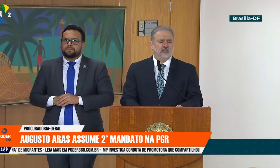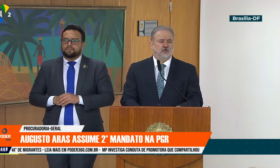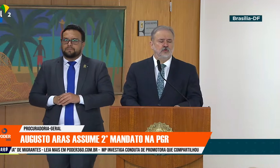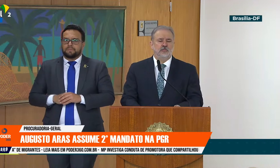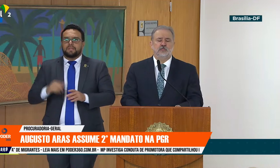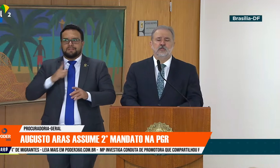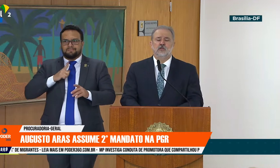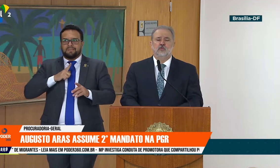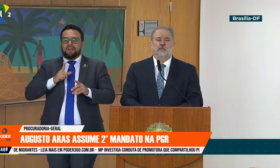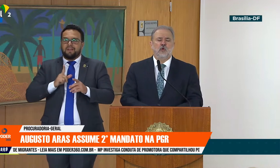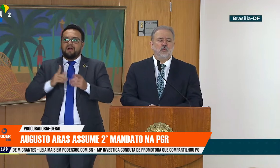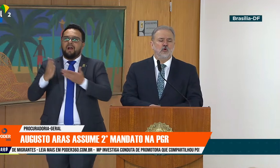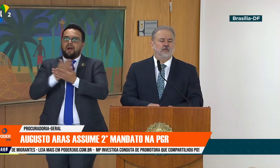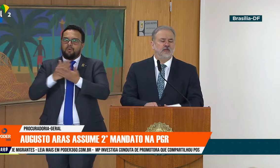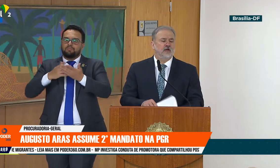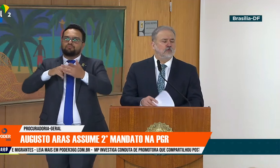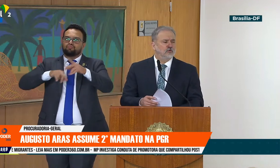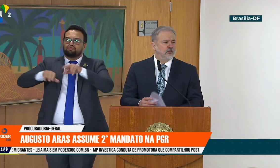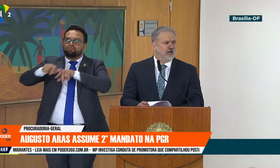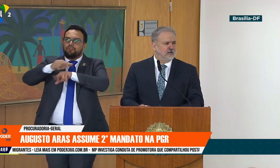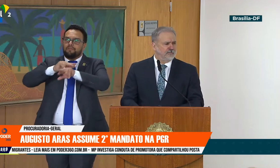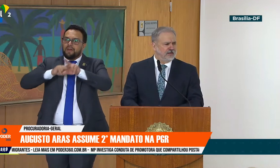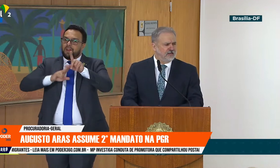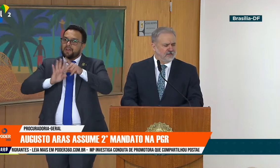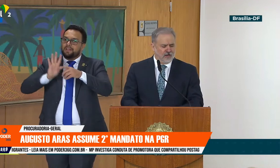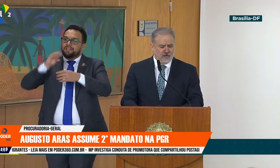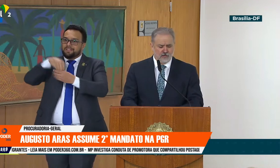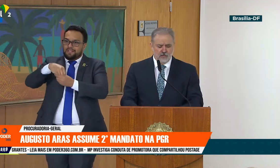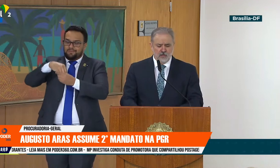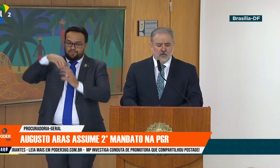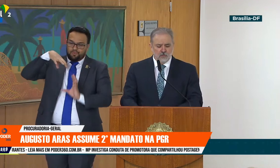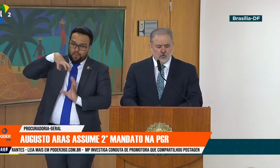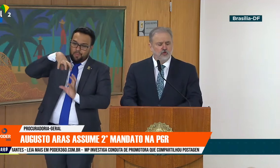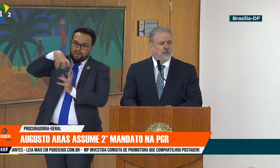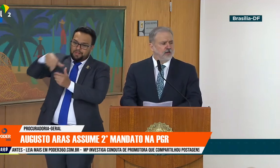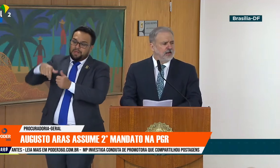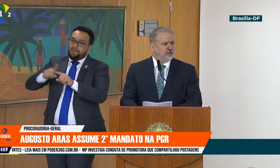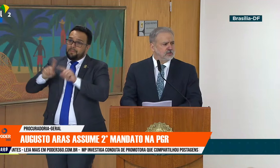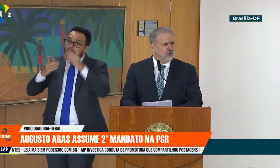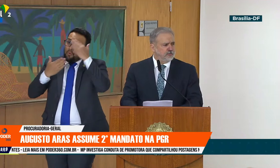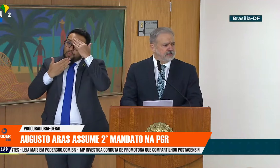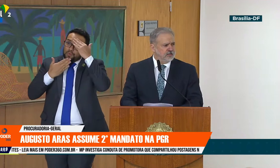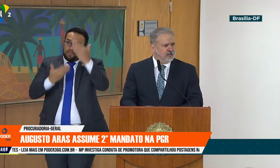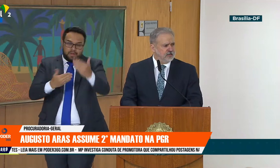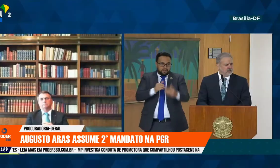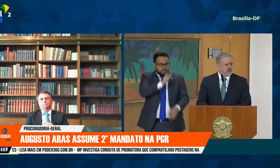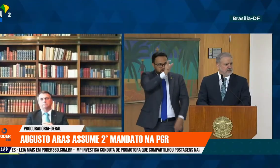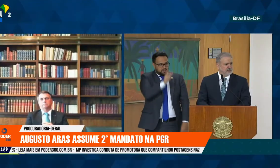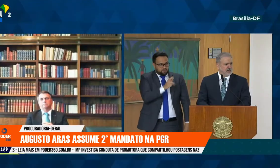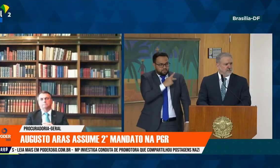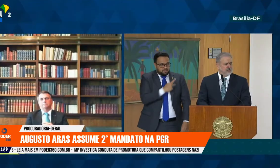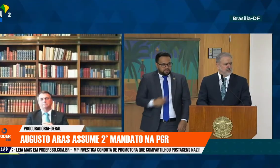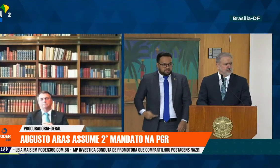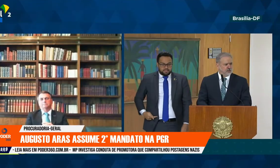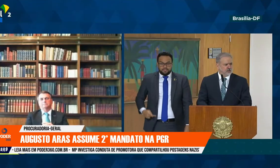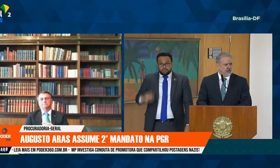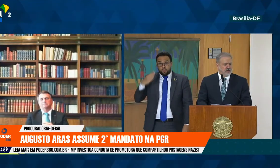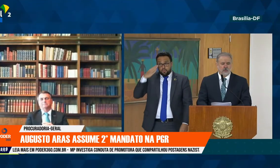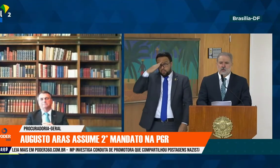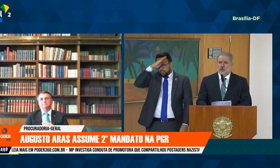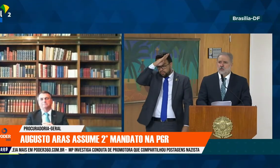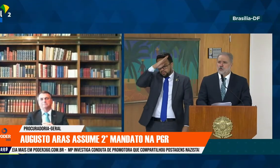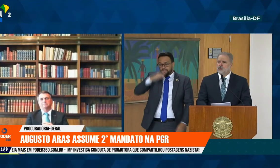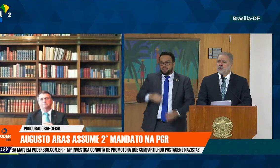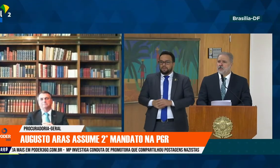polarizações tomam conta da comunidade planetária. Muito obrigado, senhor presidente Jair Messias